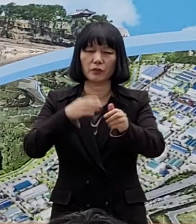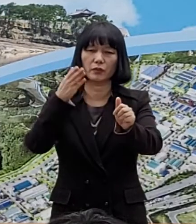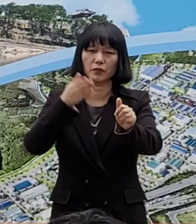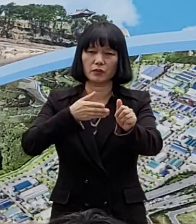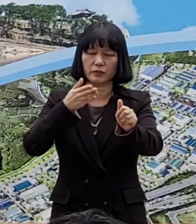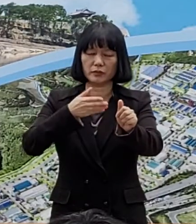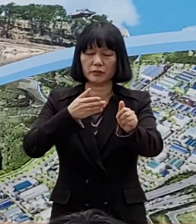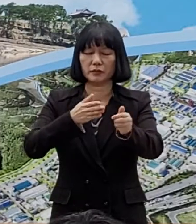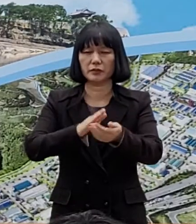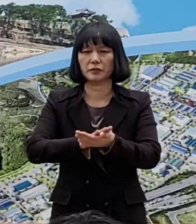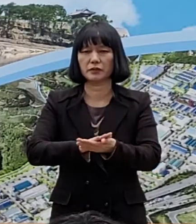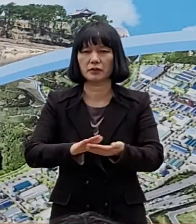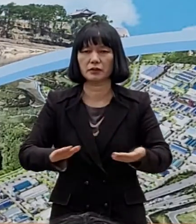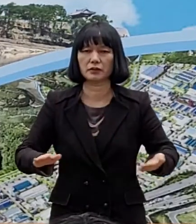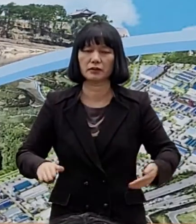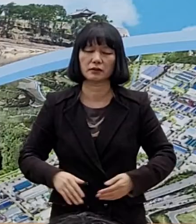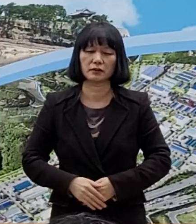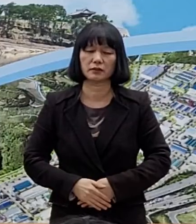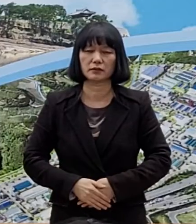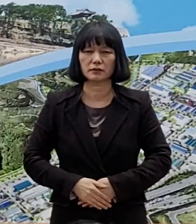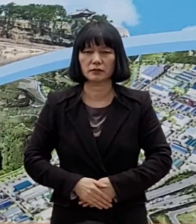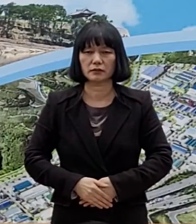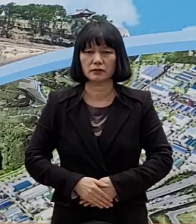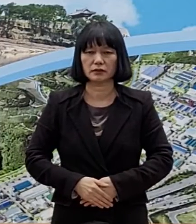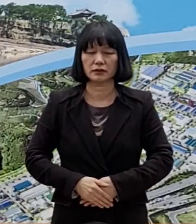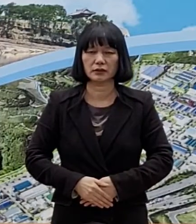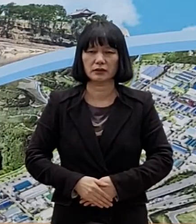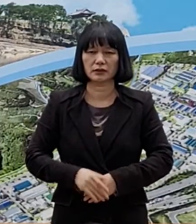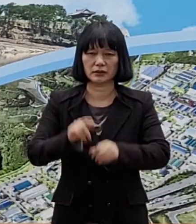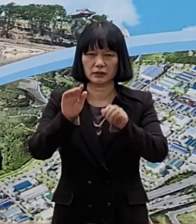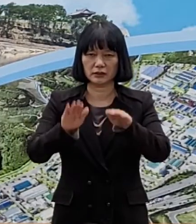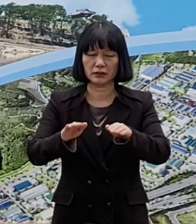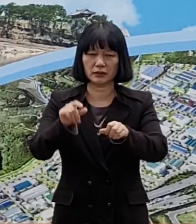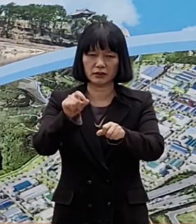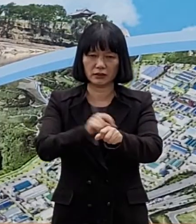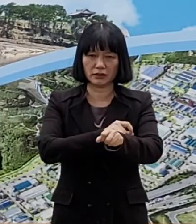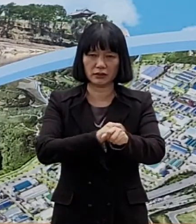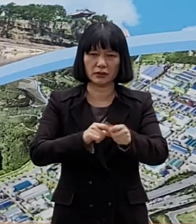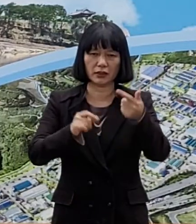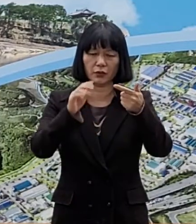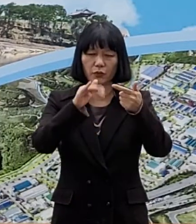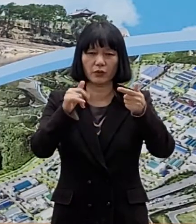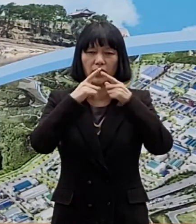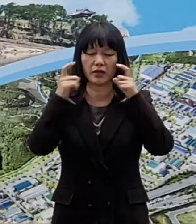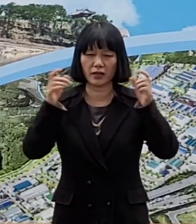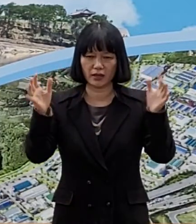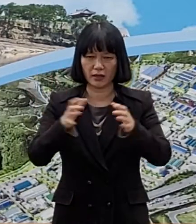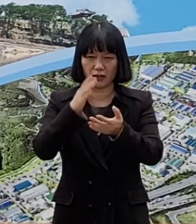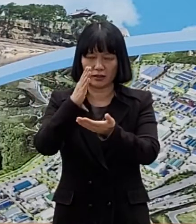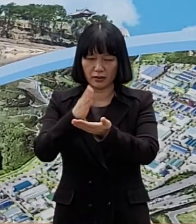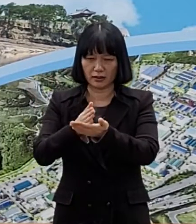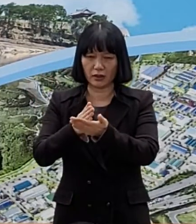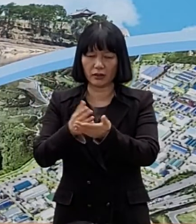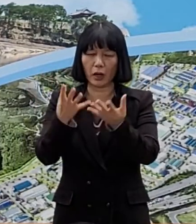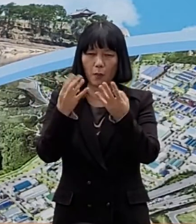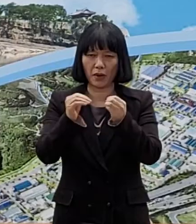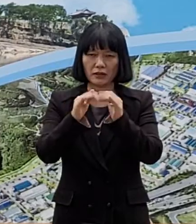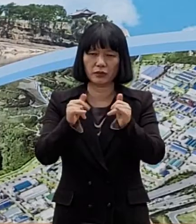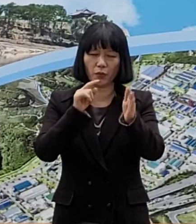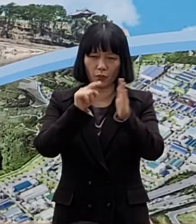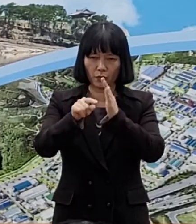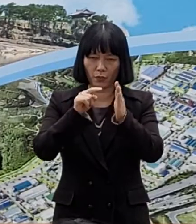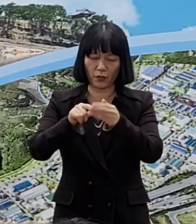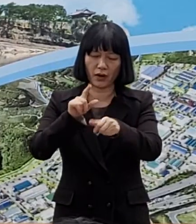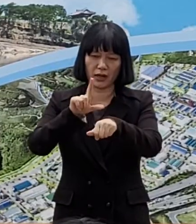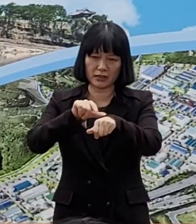실천하여 주시기 바랍니다. 특히 6인 이내 사적 모임 제한, 다중이용시설